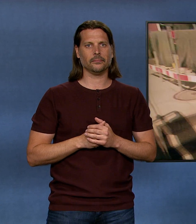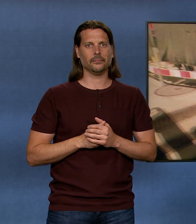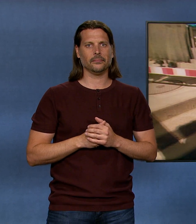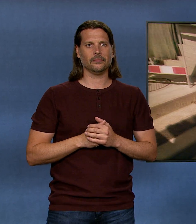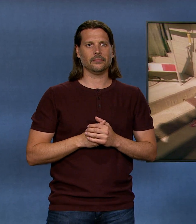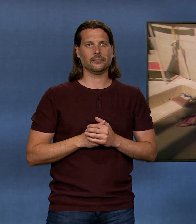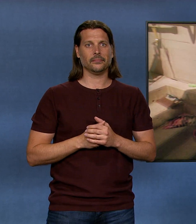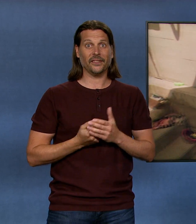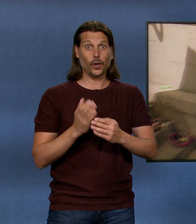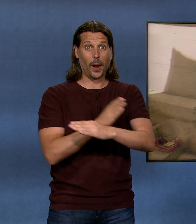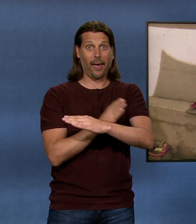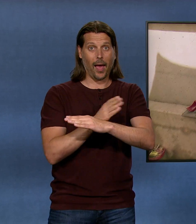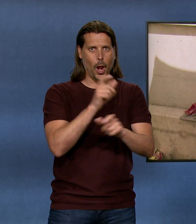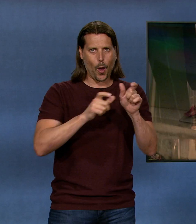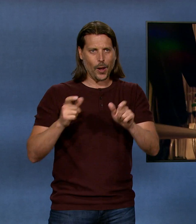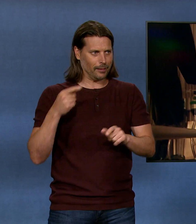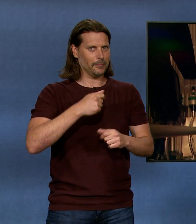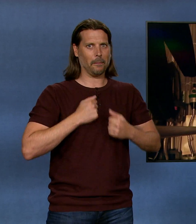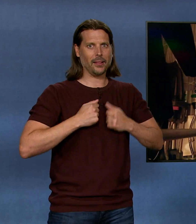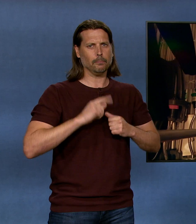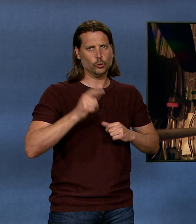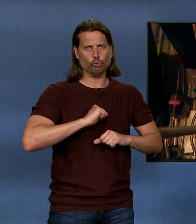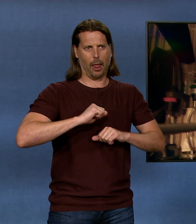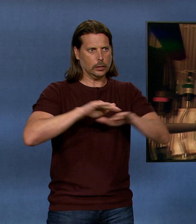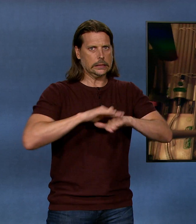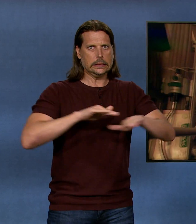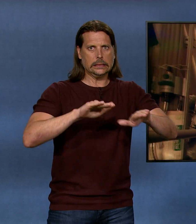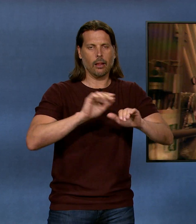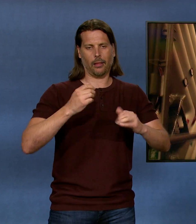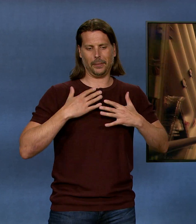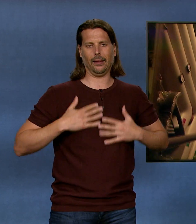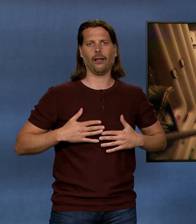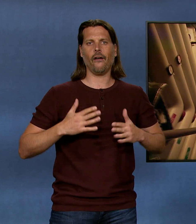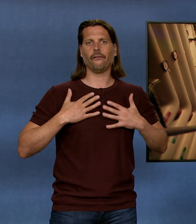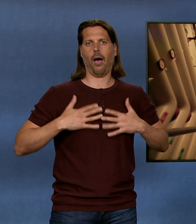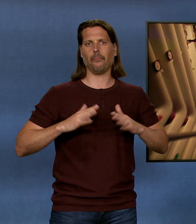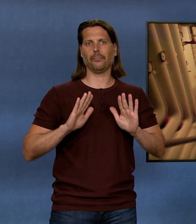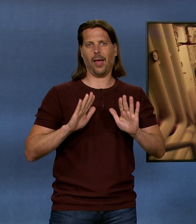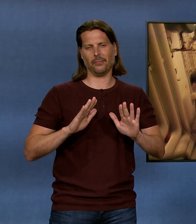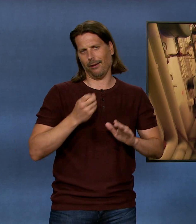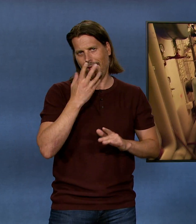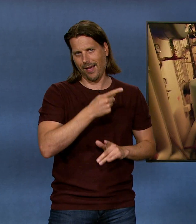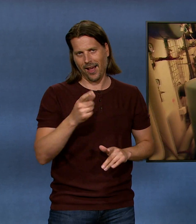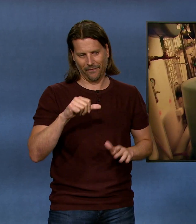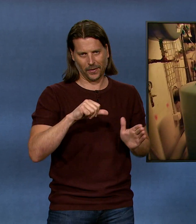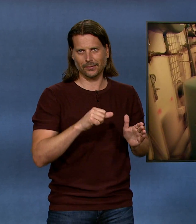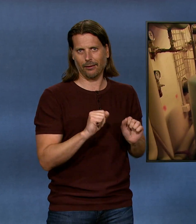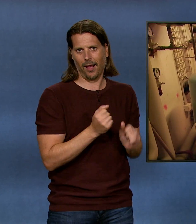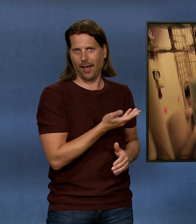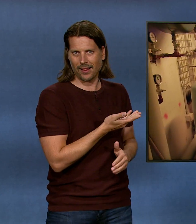Die Leute in der Badi Schlieren mussten im Frühling ein bisschen schneller schwimmen, damit sie genug warm hatten, weil